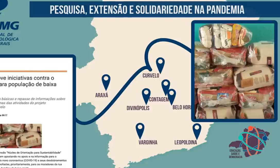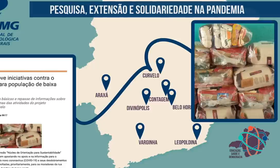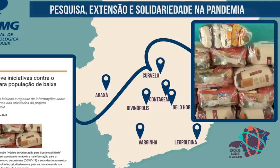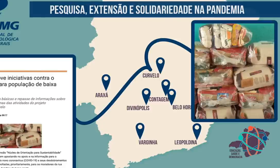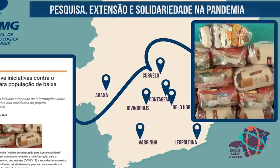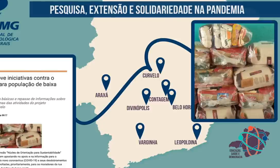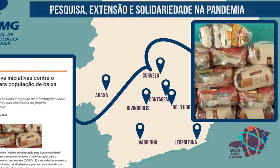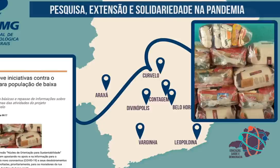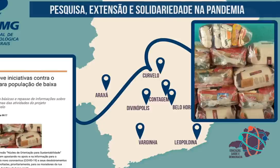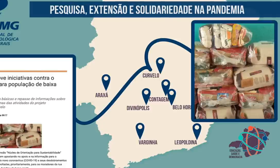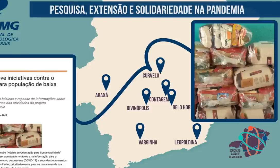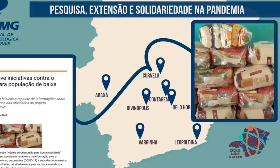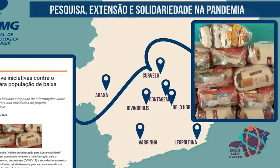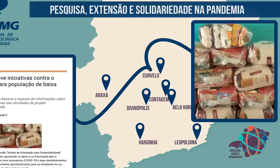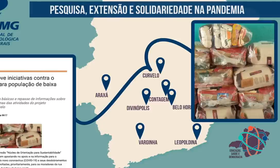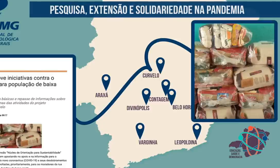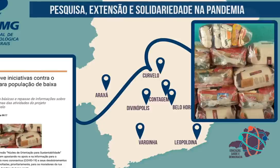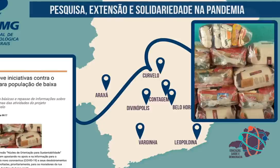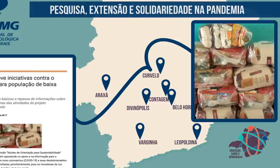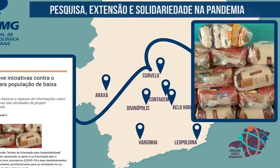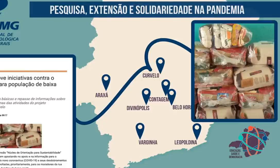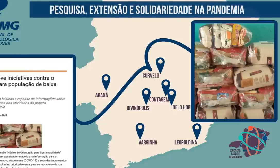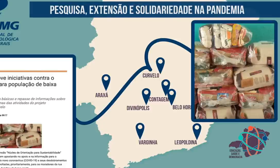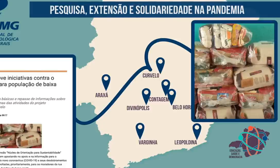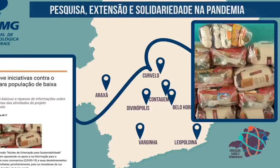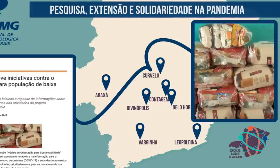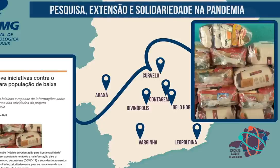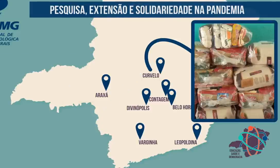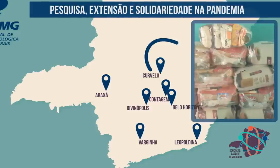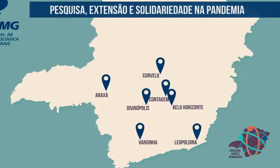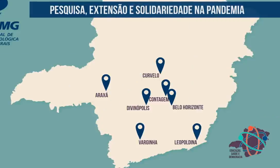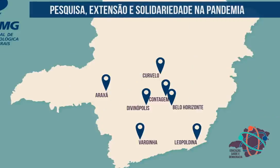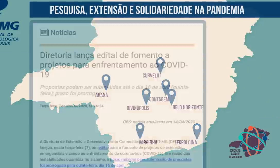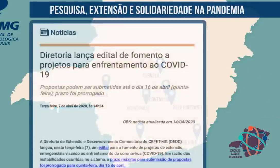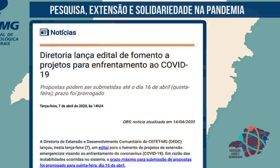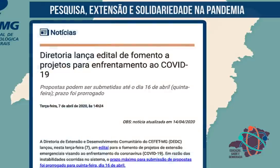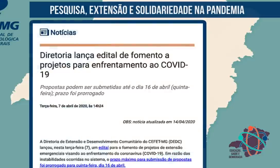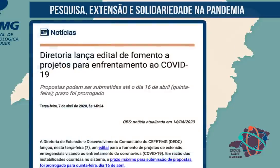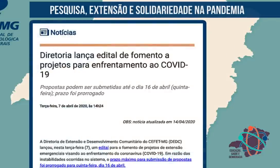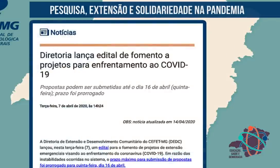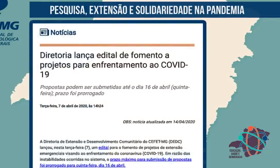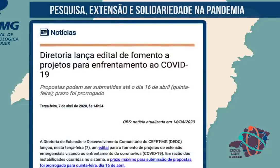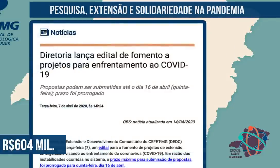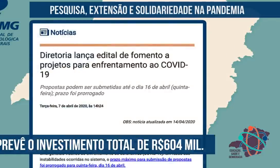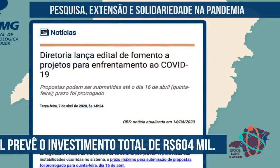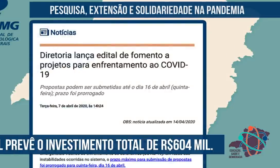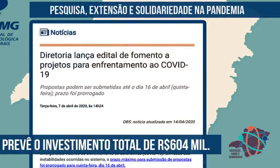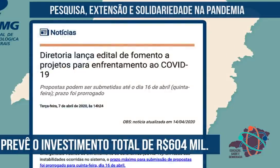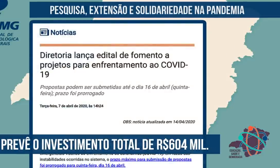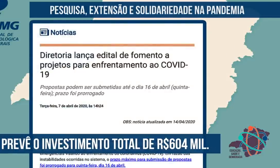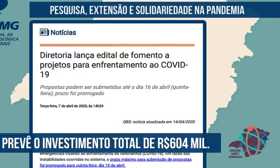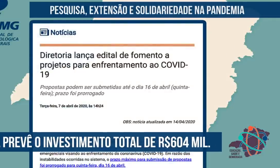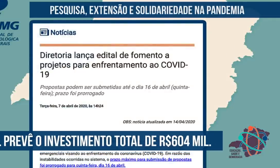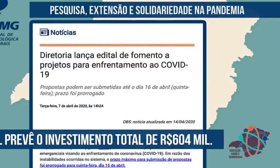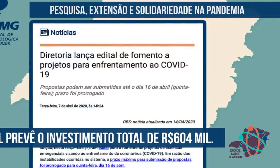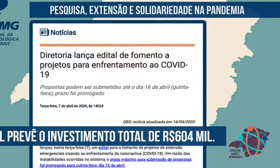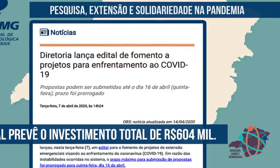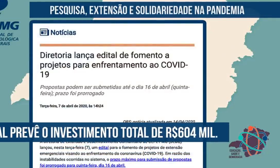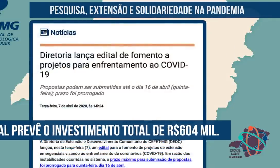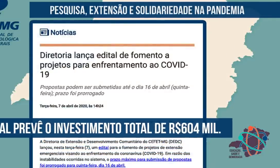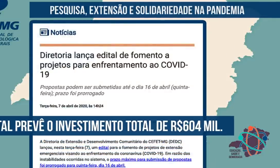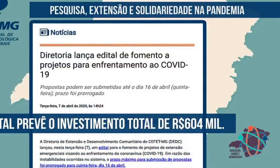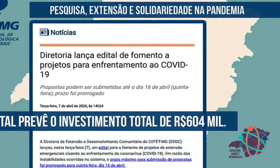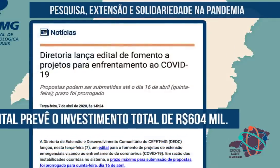básicas a famílias de baixa renda. As iniciativas não param. A instituição vai investir mais de 600 mil reais em